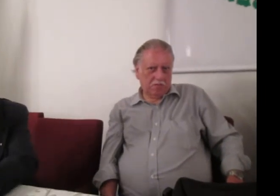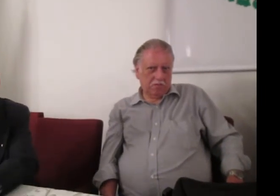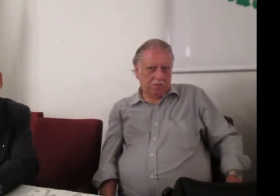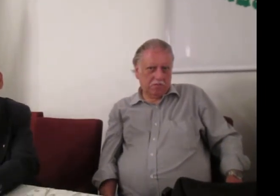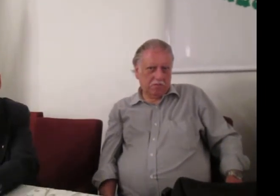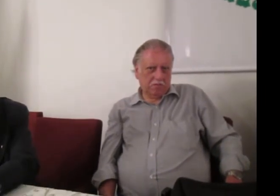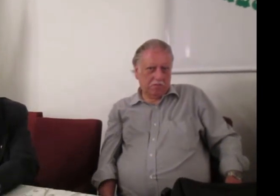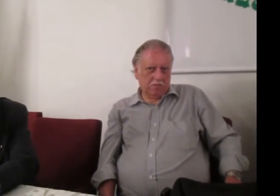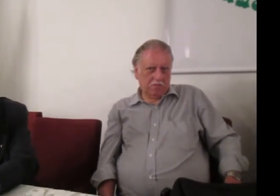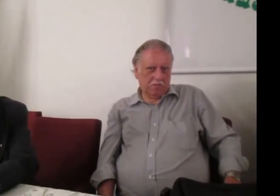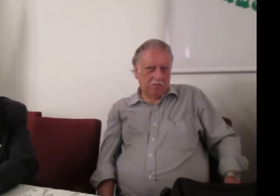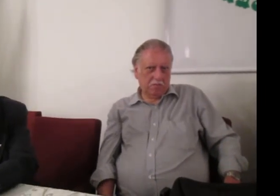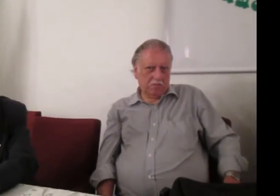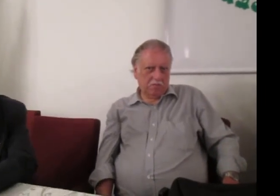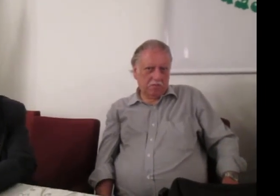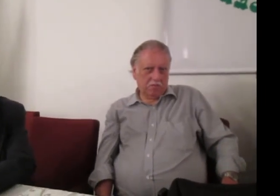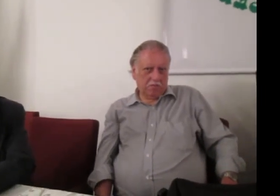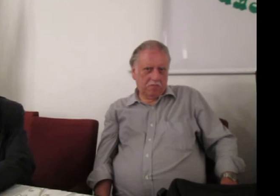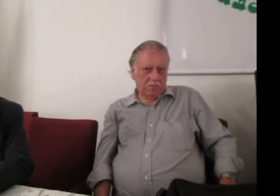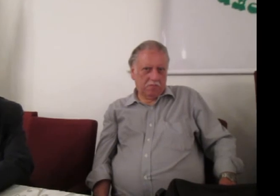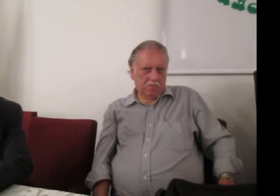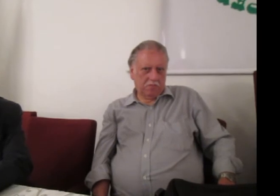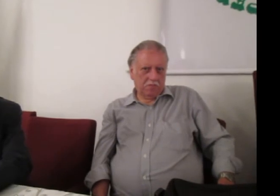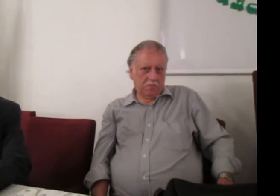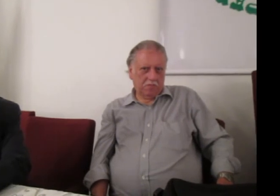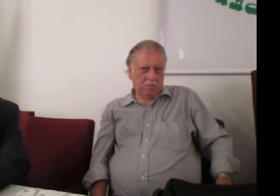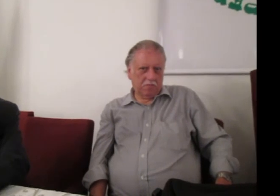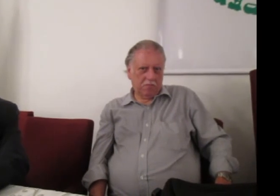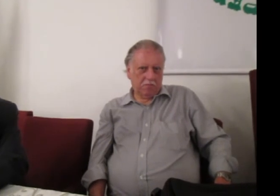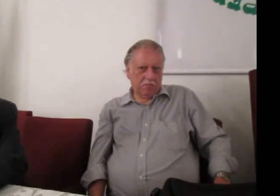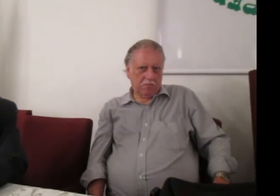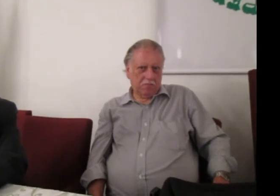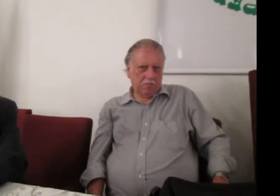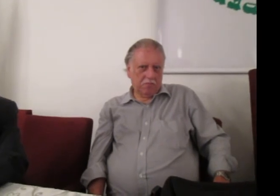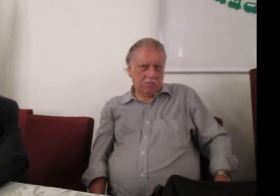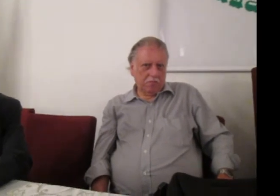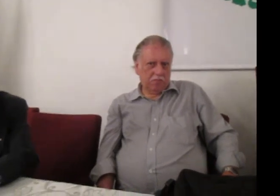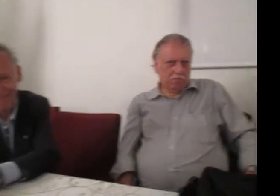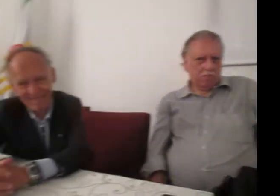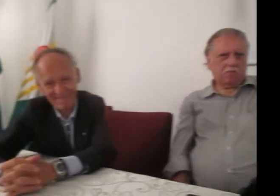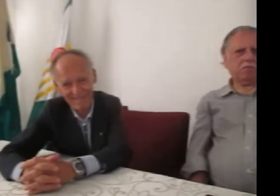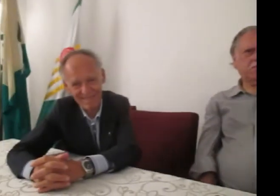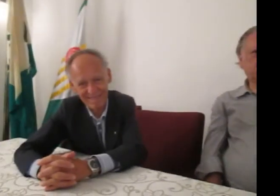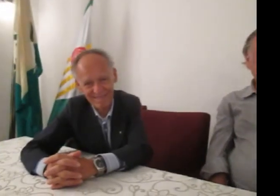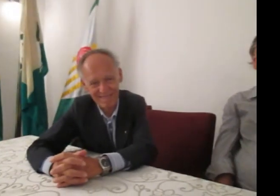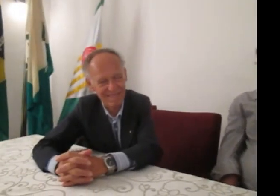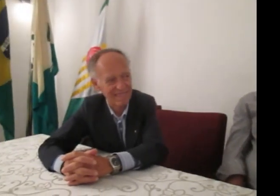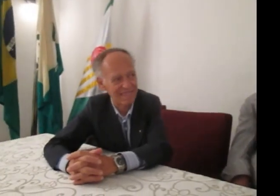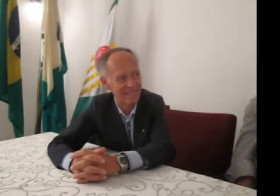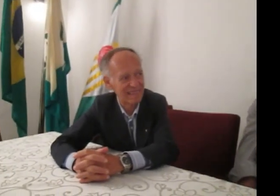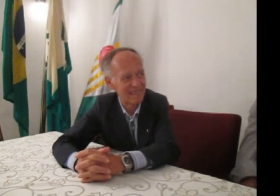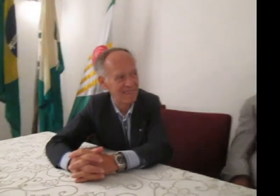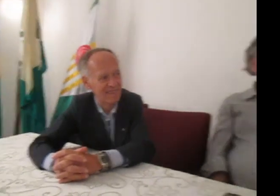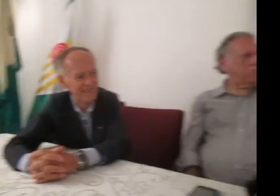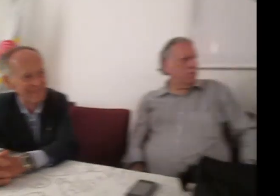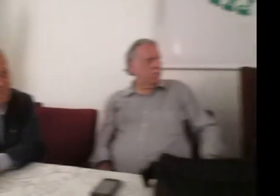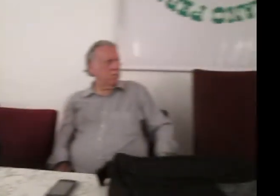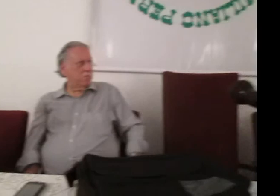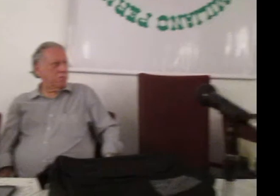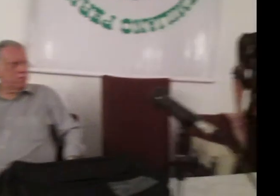português porque lá onde moram usam outro dialeto, outra língua. O meu pai fala do guarani. Ah, é?